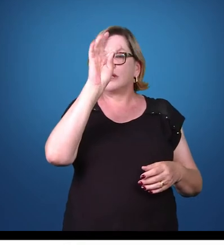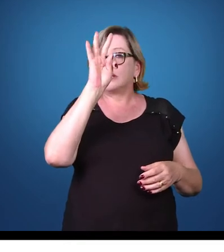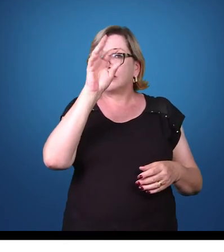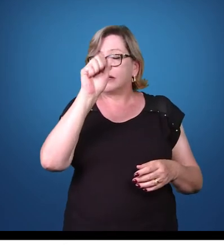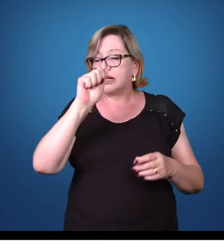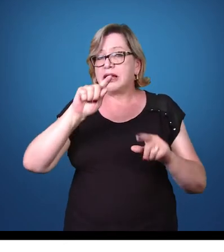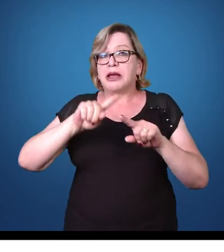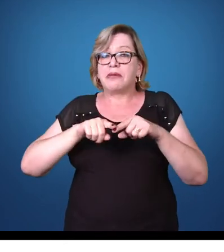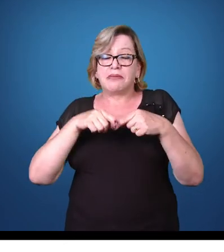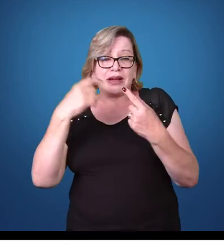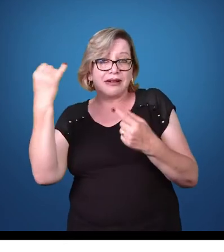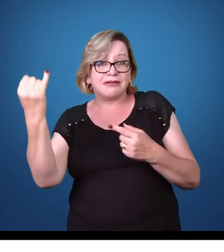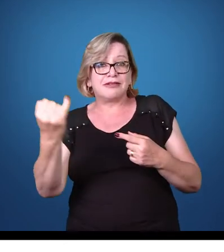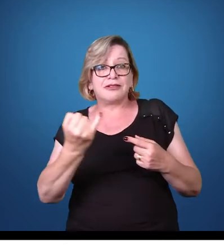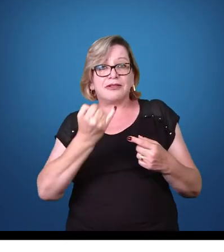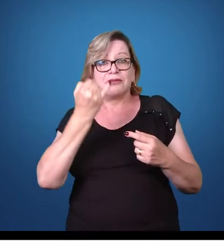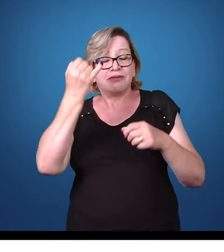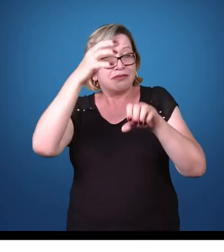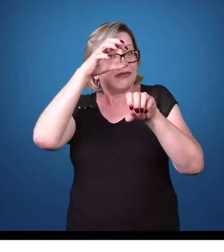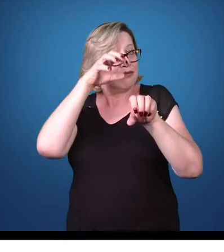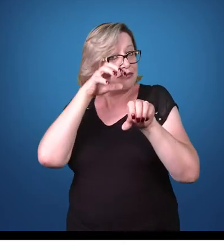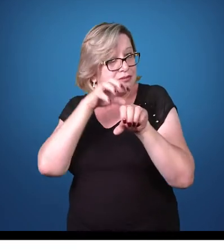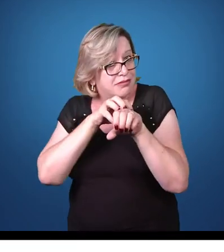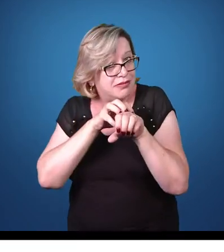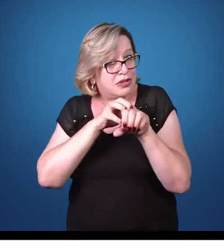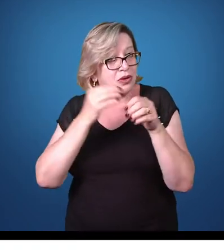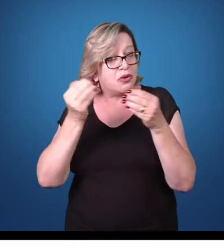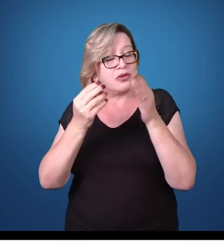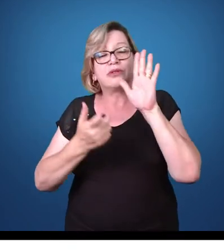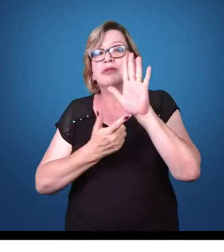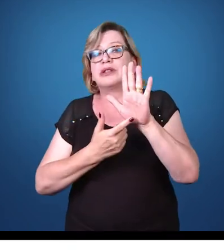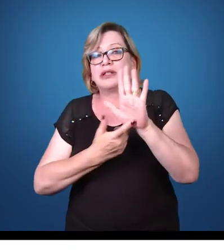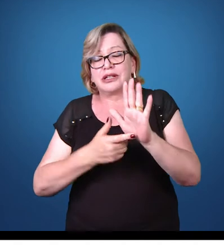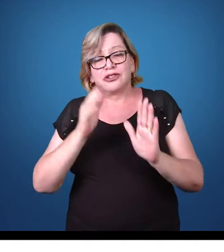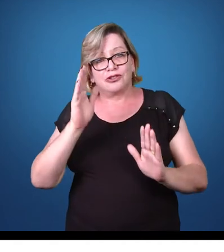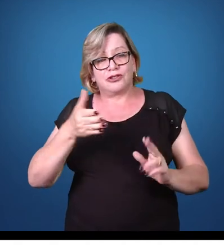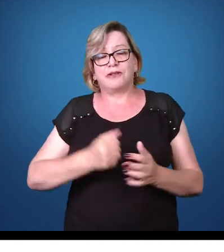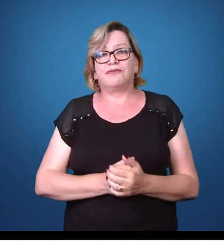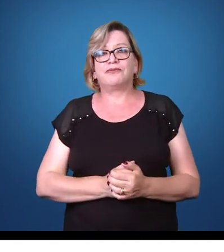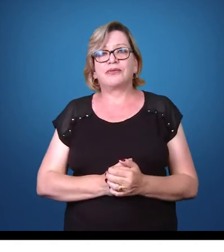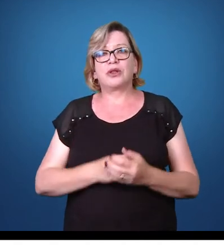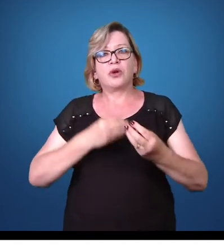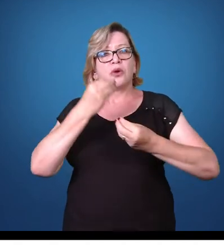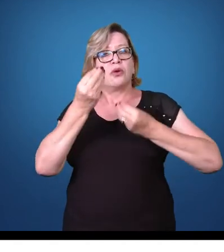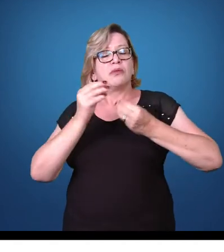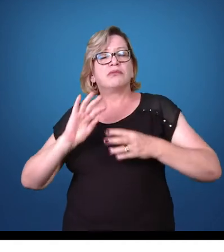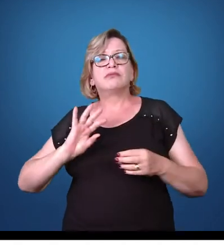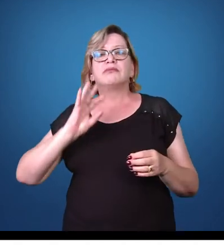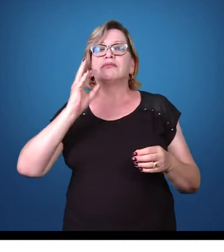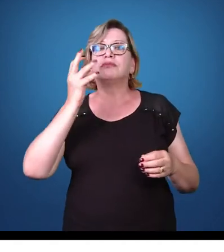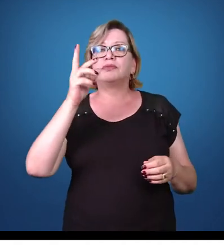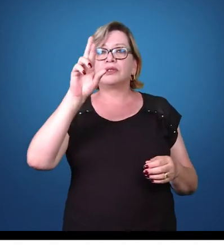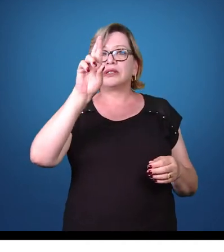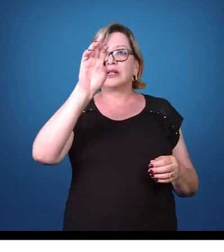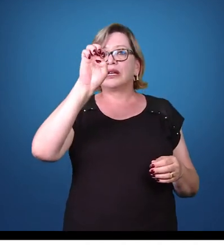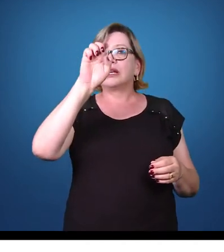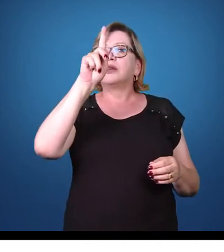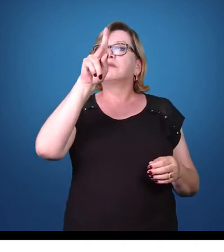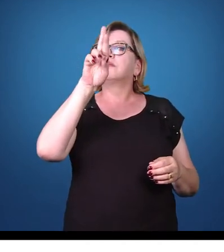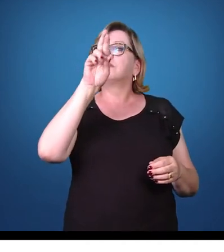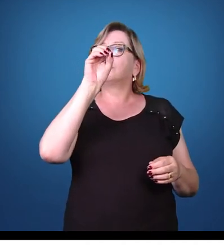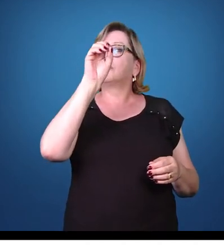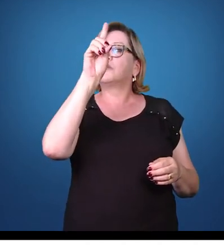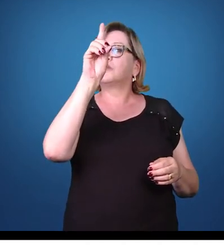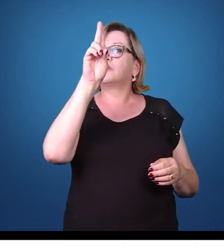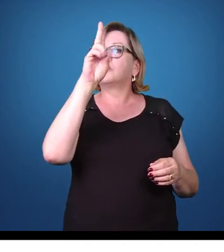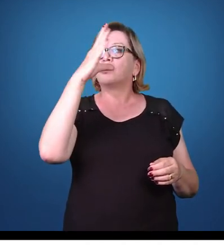apresentados aqui para vocês. Como que esses protozoários se reproduzem? Basicamente a reprodução deles é assexuada